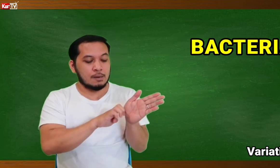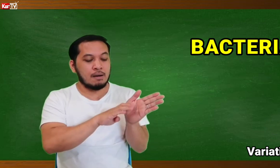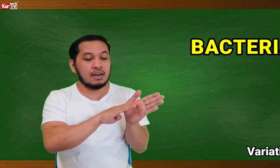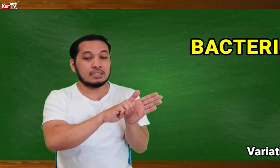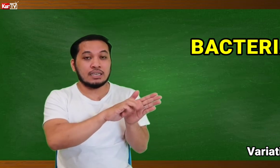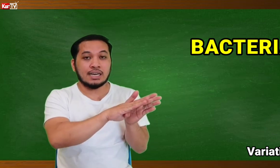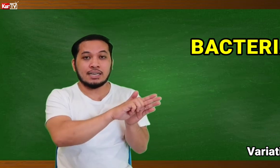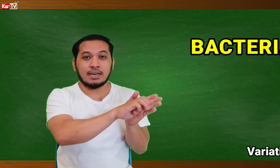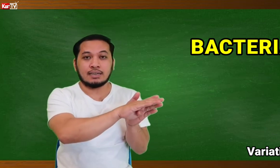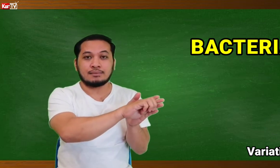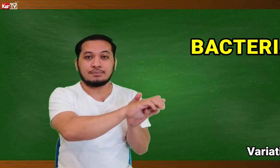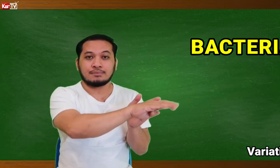Bakteria.